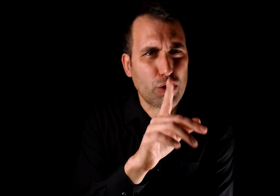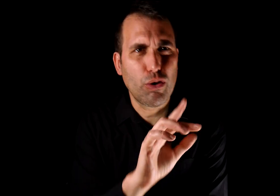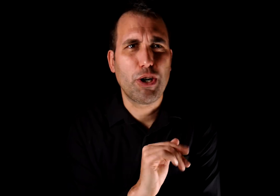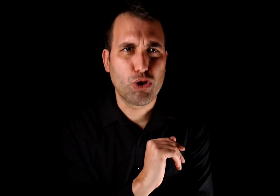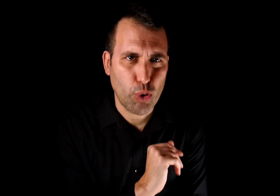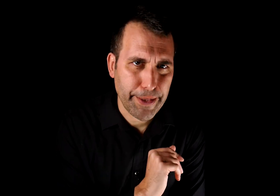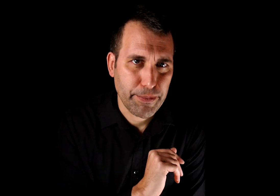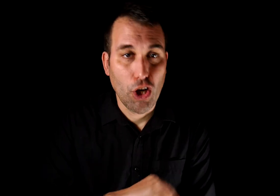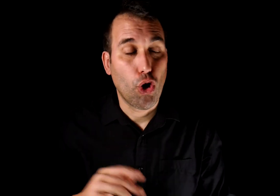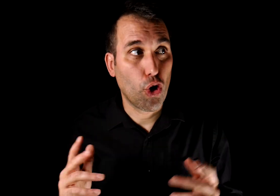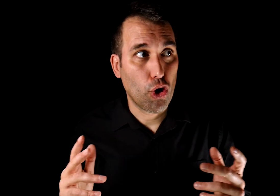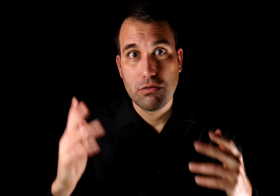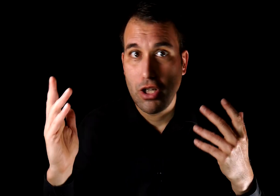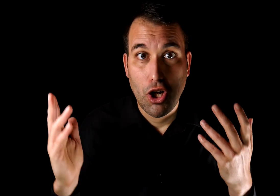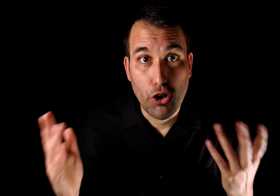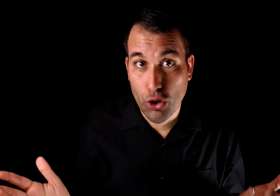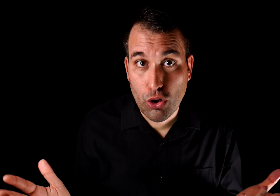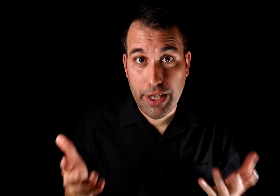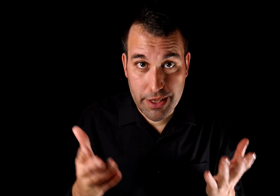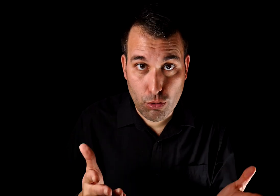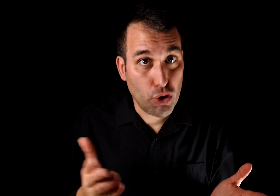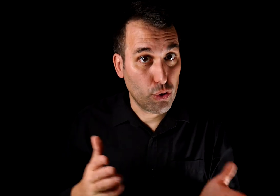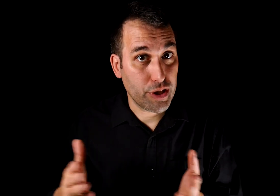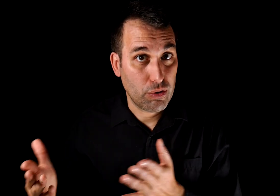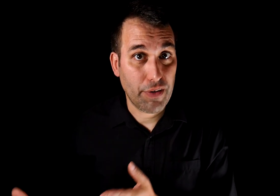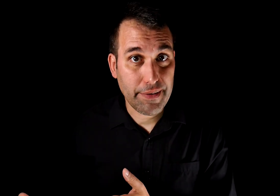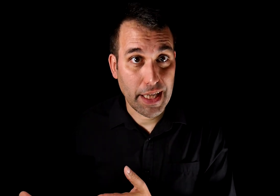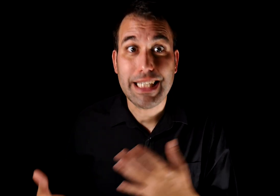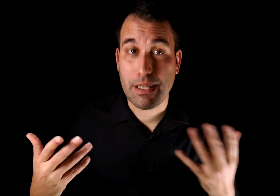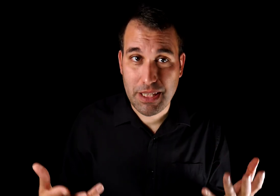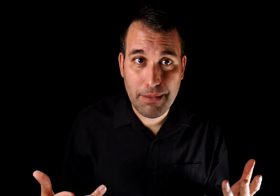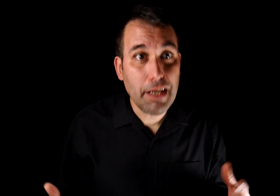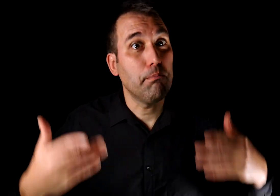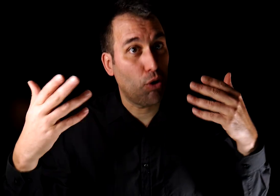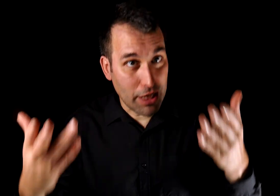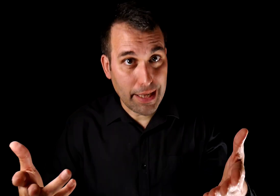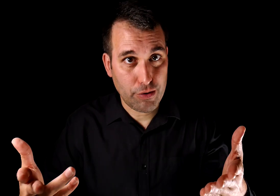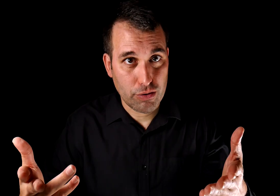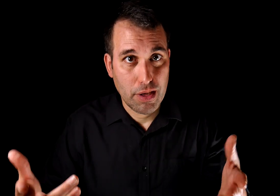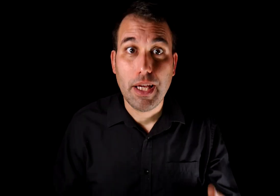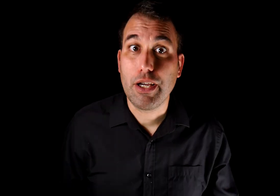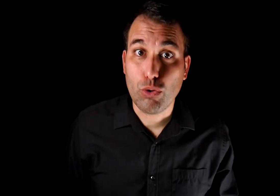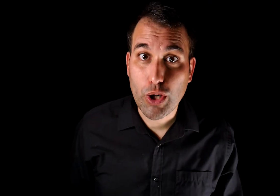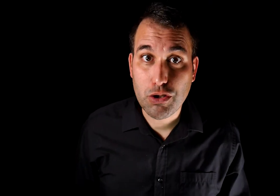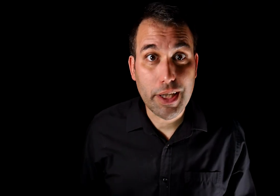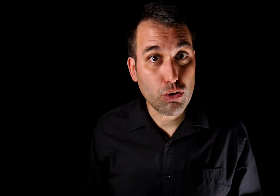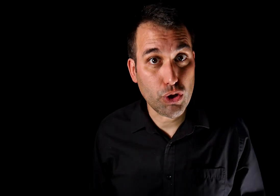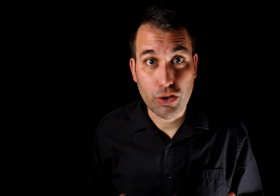a usar uno mejor en su lugar. O, no, en este uso no es una falacia, es admisible por tal razón, en cuyo caso la discusión